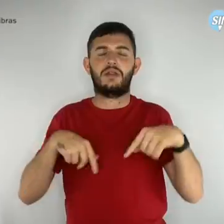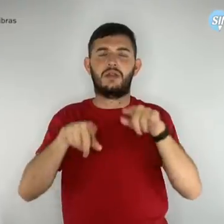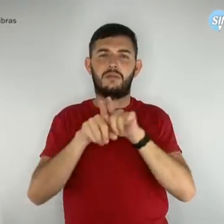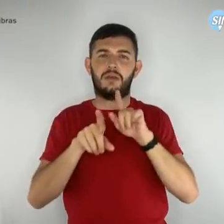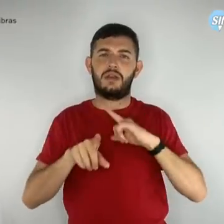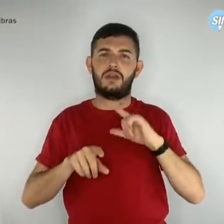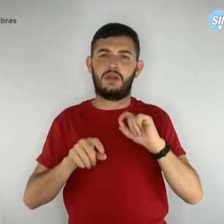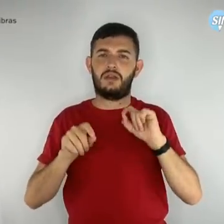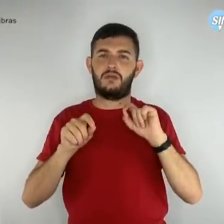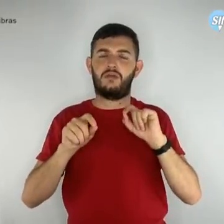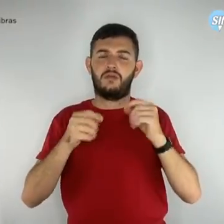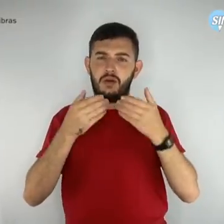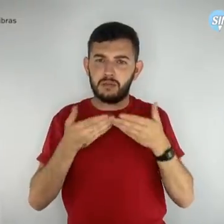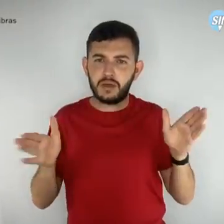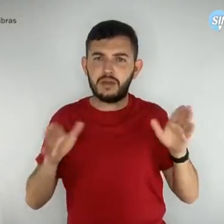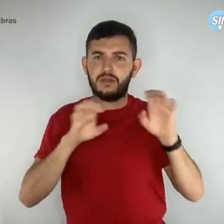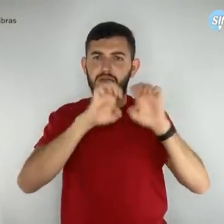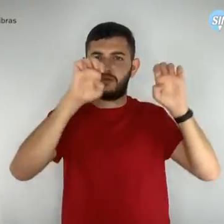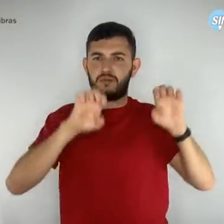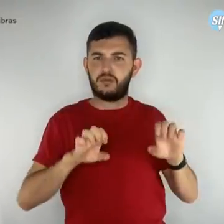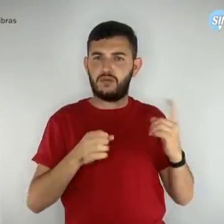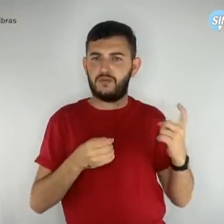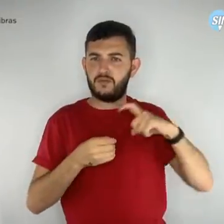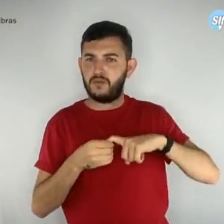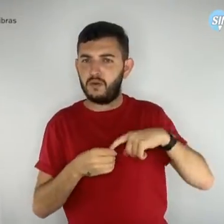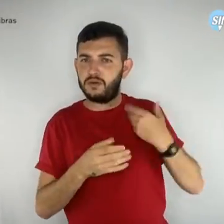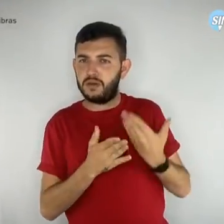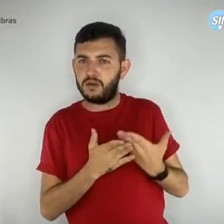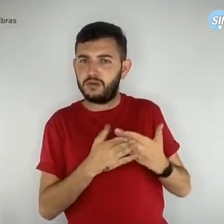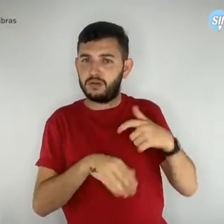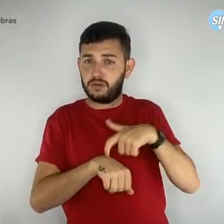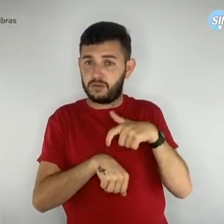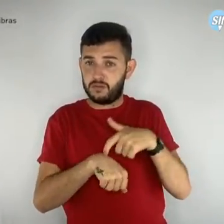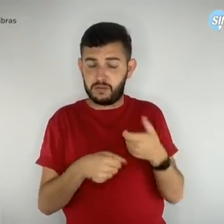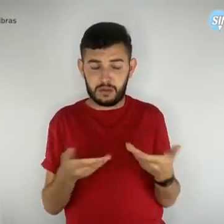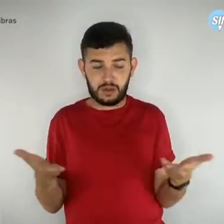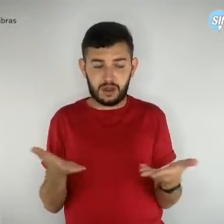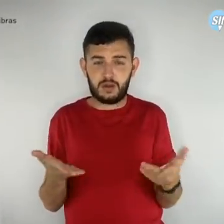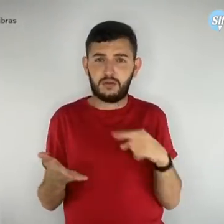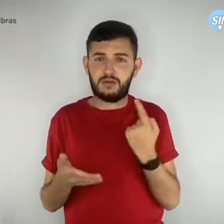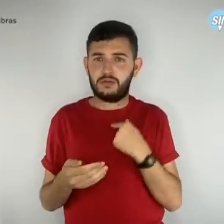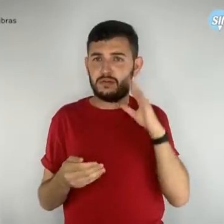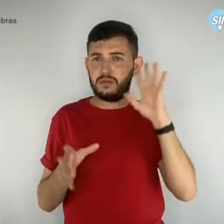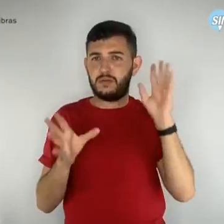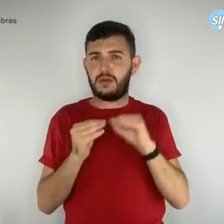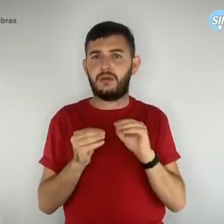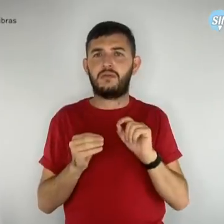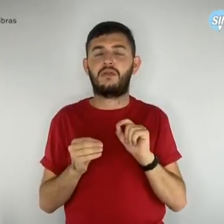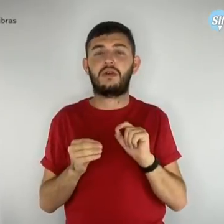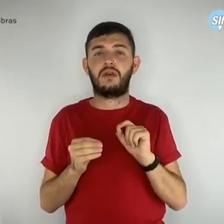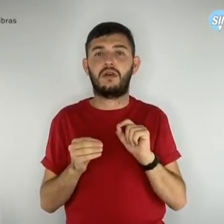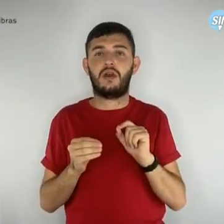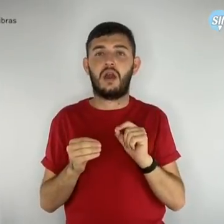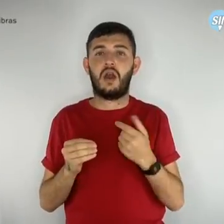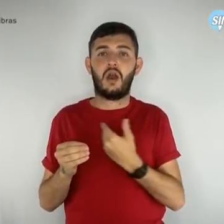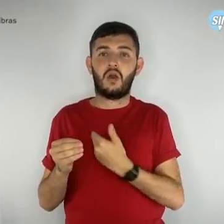estrutura de retorno das aulas, neste momento em que falta diálogo do governo tanto com o sindicato